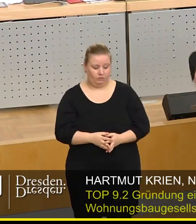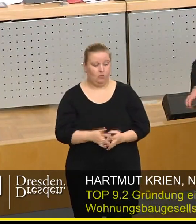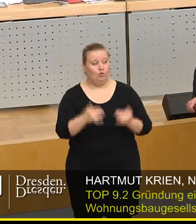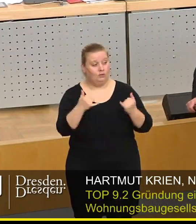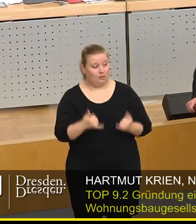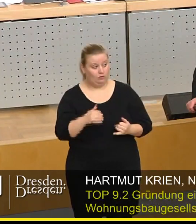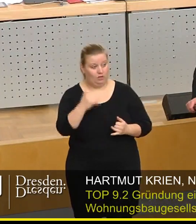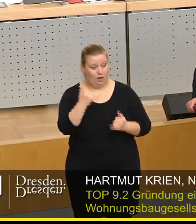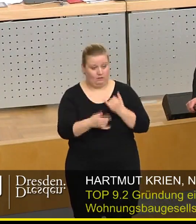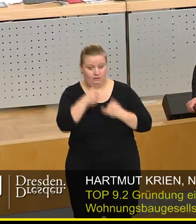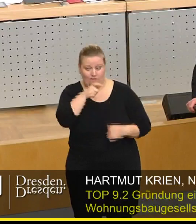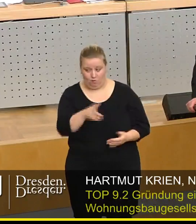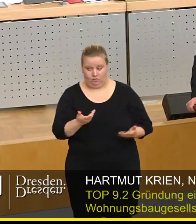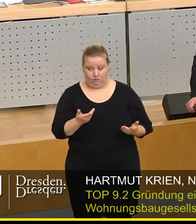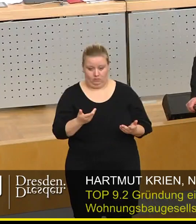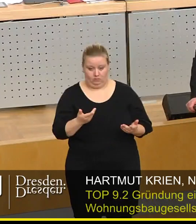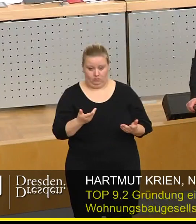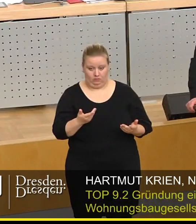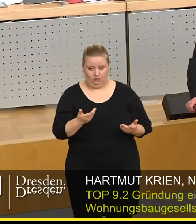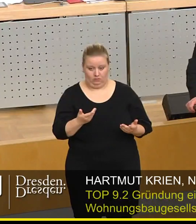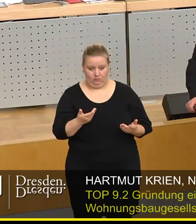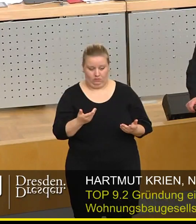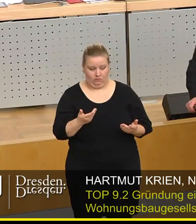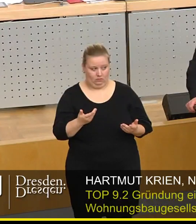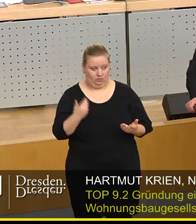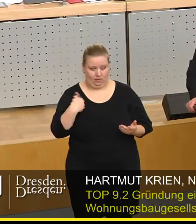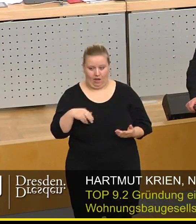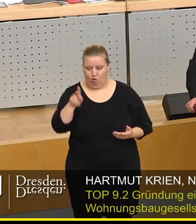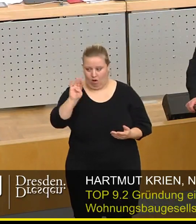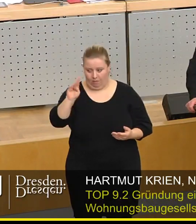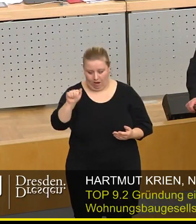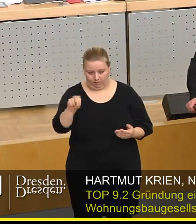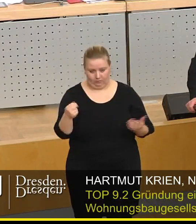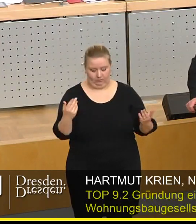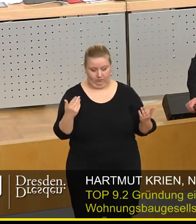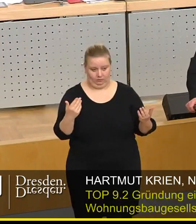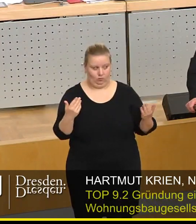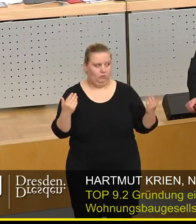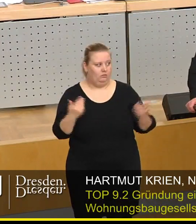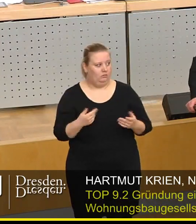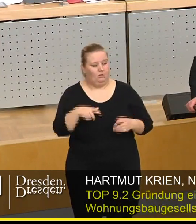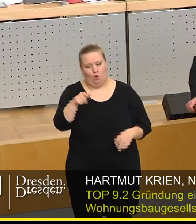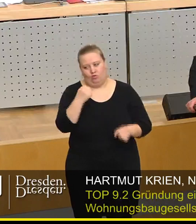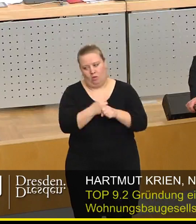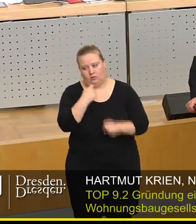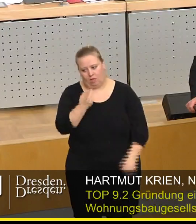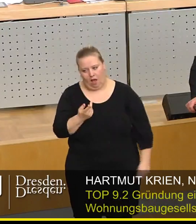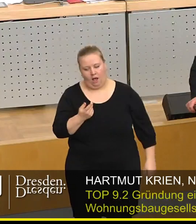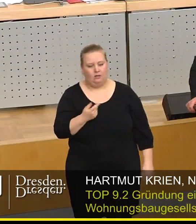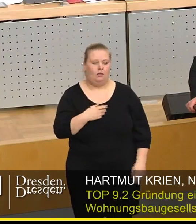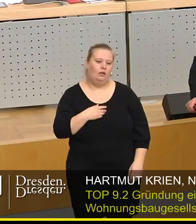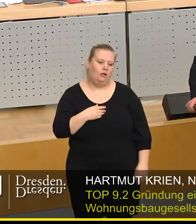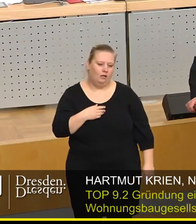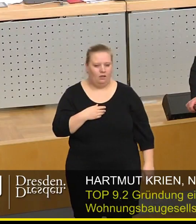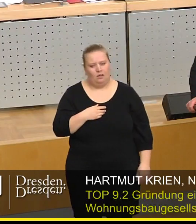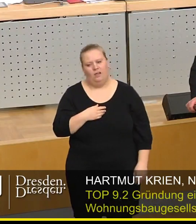Und jetzt noch ein Wort zu Ihnen, Herr Urban. Ich sage den Leuten immer wieder, warnen Sie vor dieser